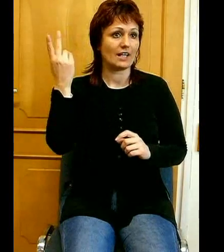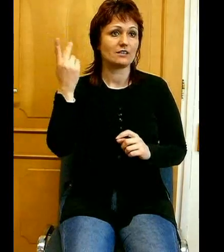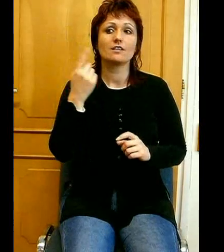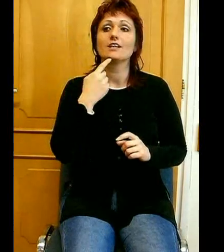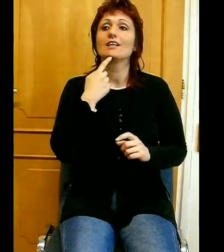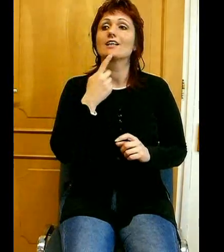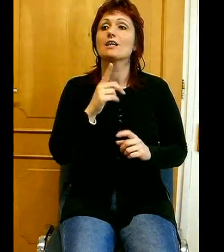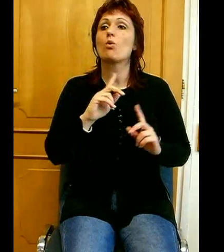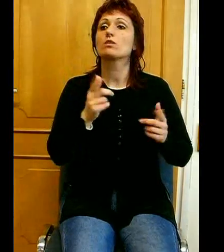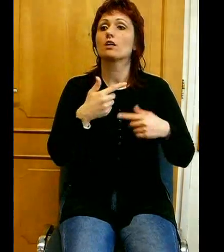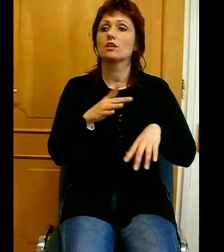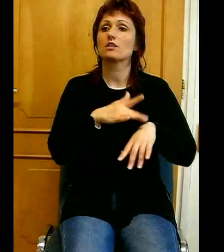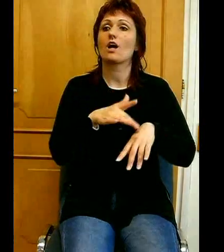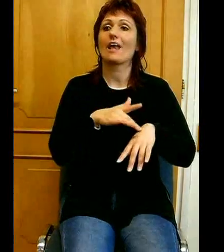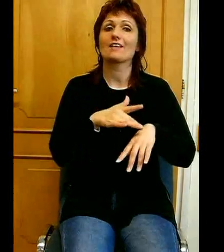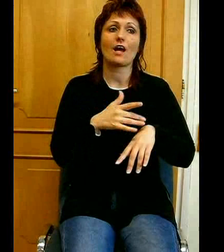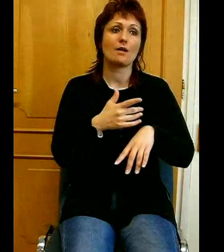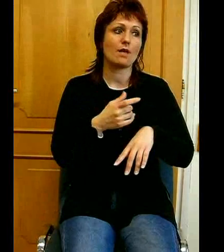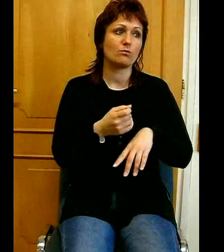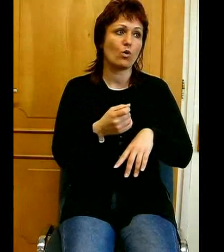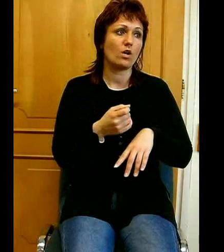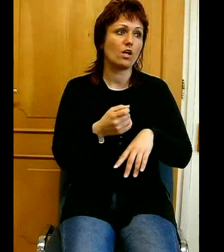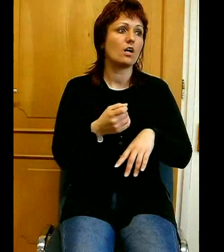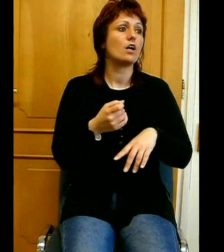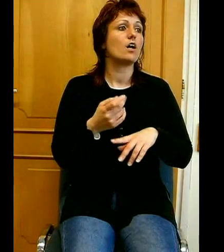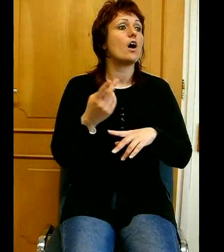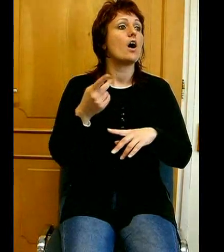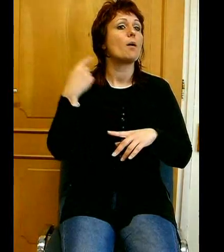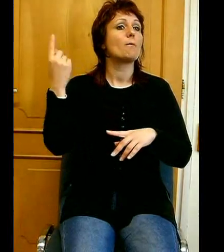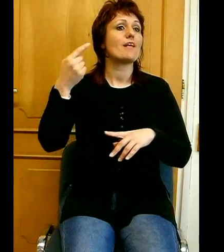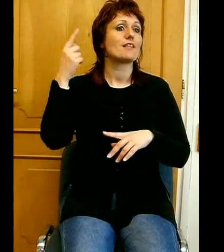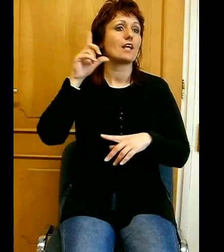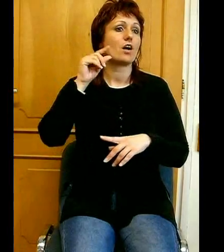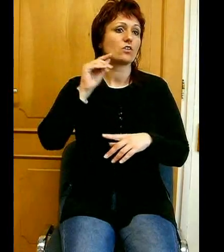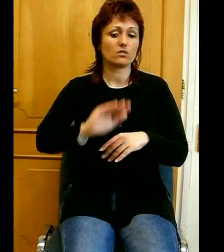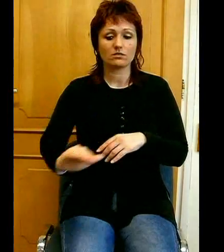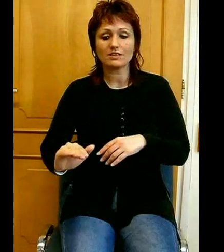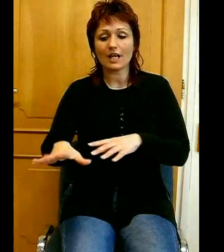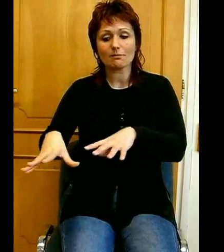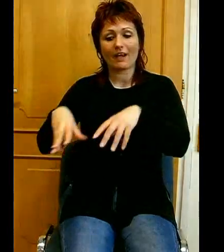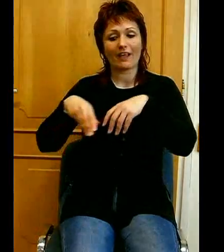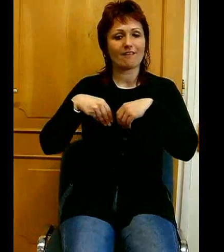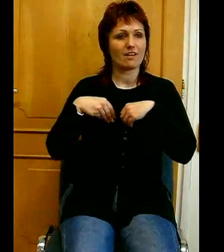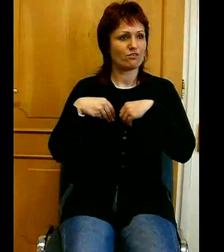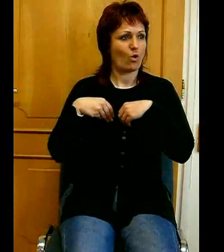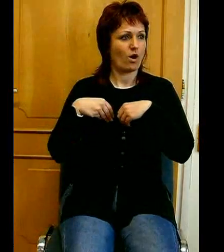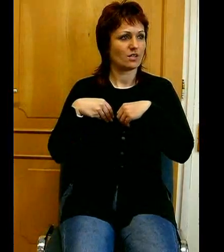Jézus érdeméjel, a mennyei vagy a gyermekévé fogadott, és nekünk polgárjogunk valamennyben.